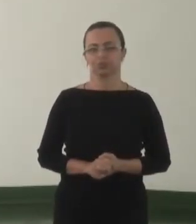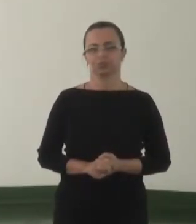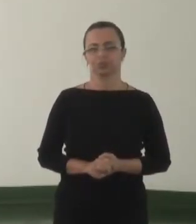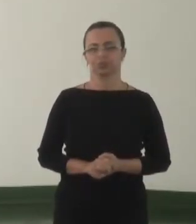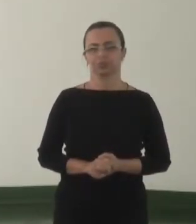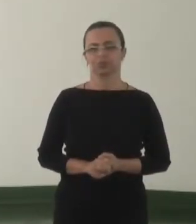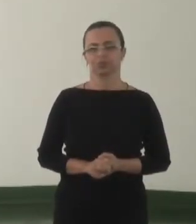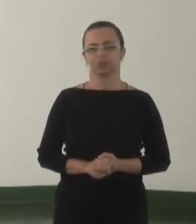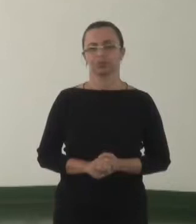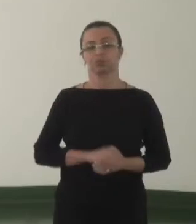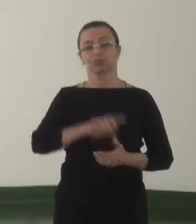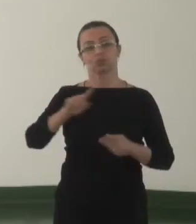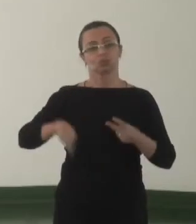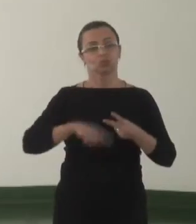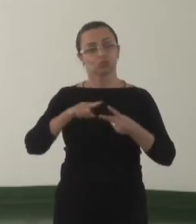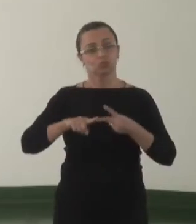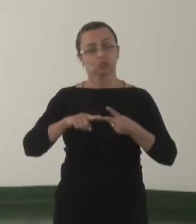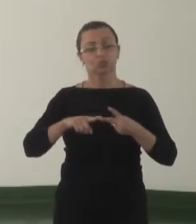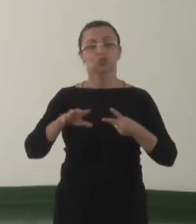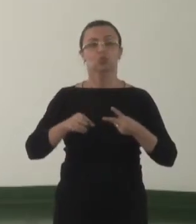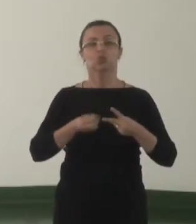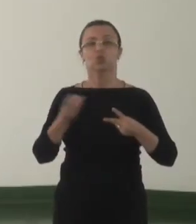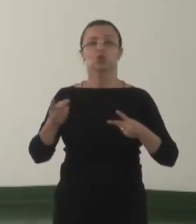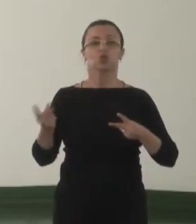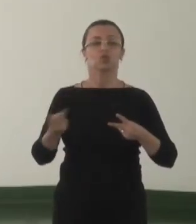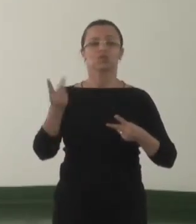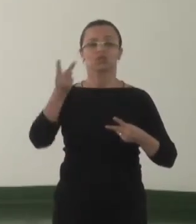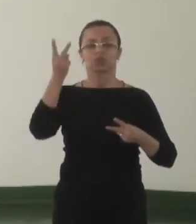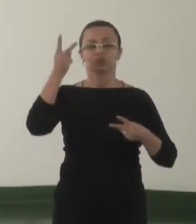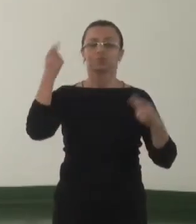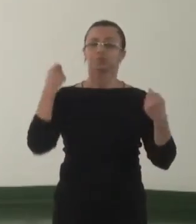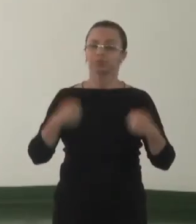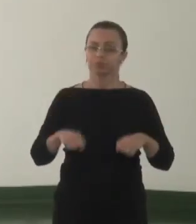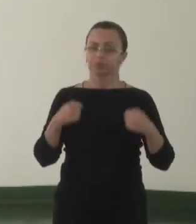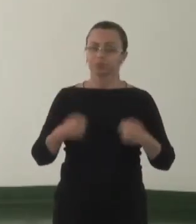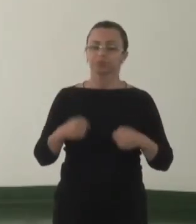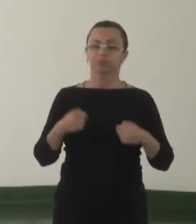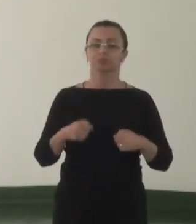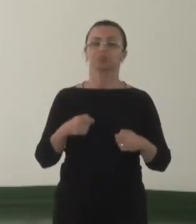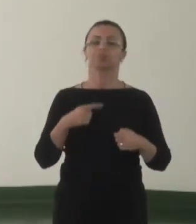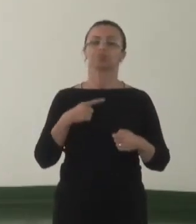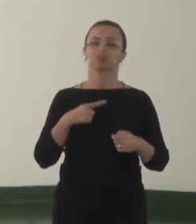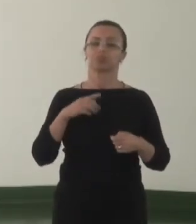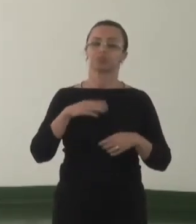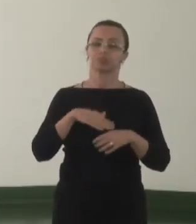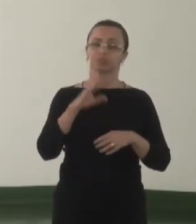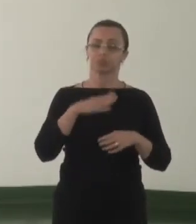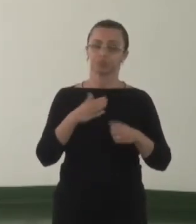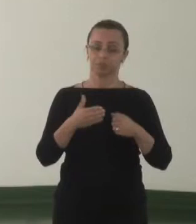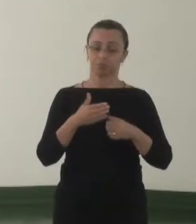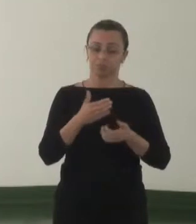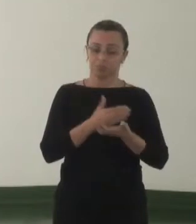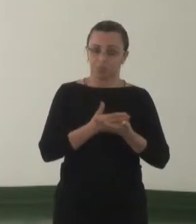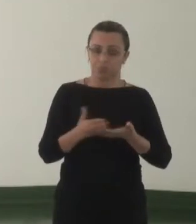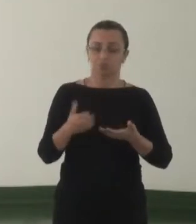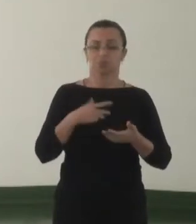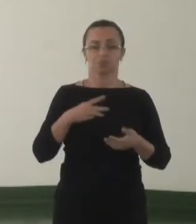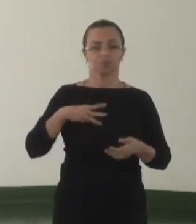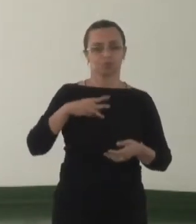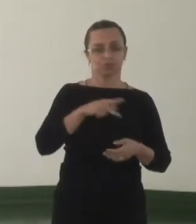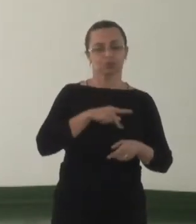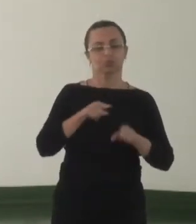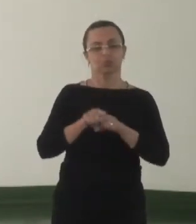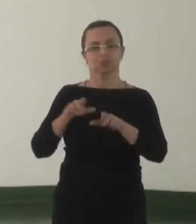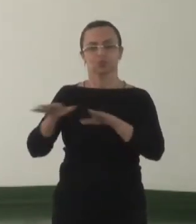Segundo ponto. Quais os valores devem fundamentar a relação entre o MP e os movimentos